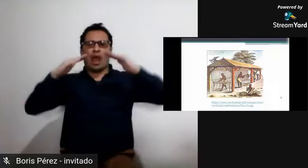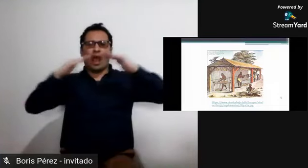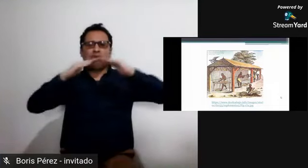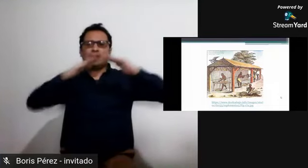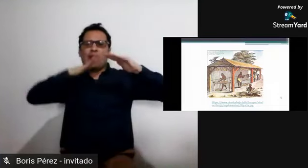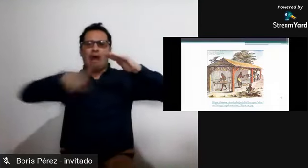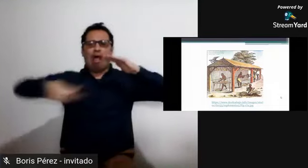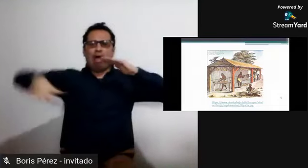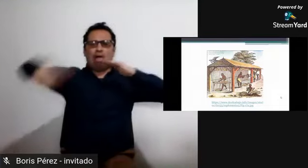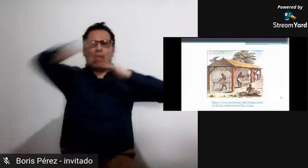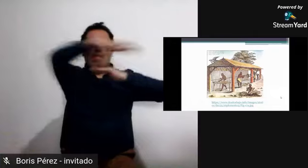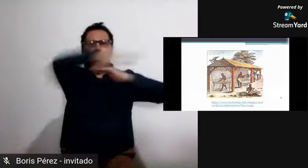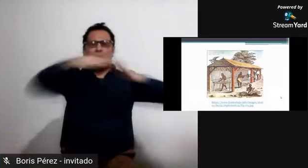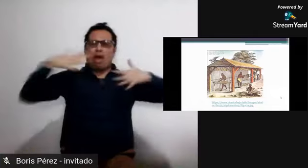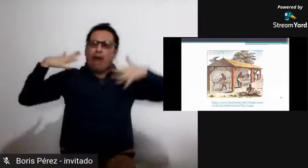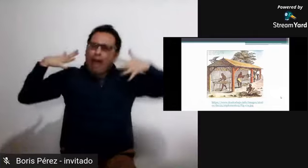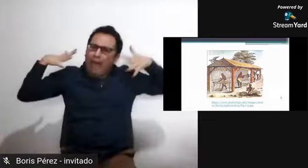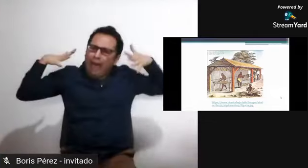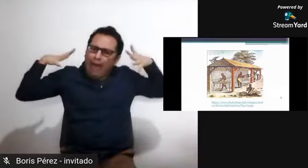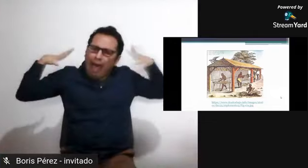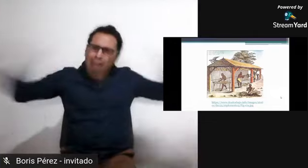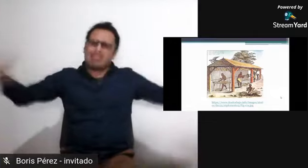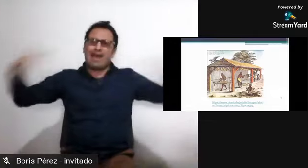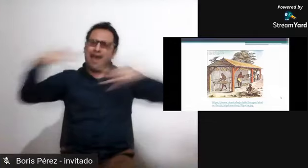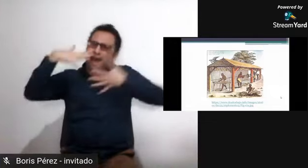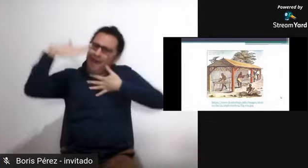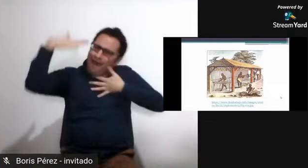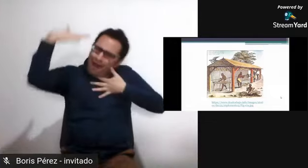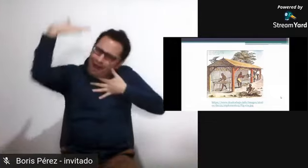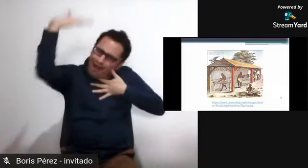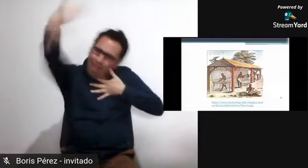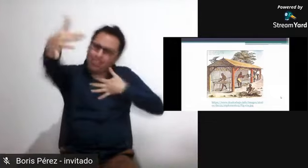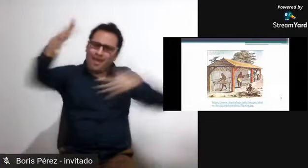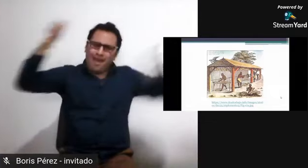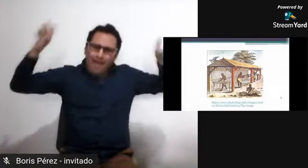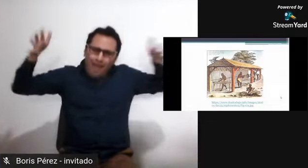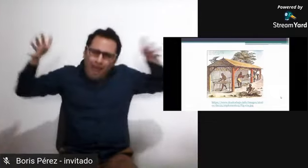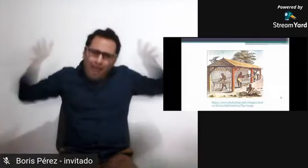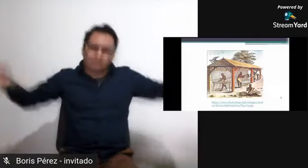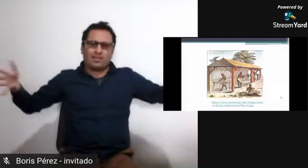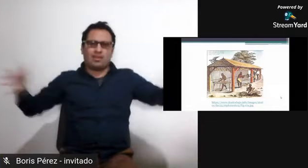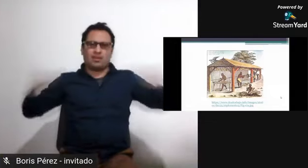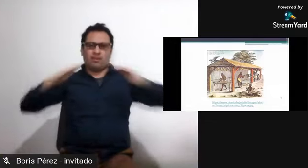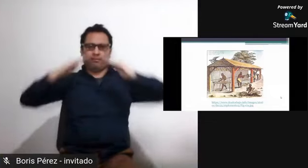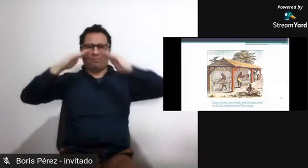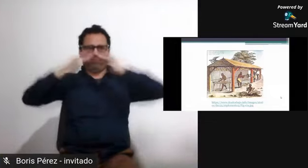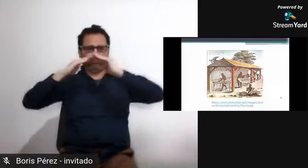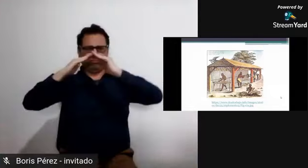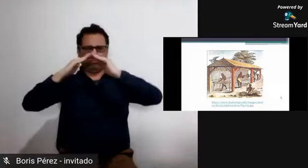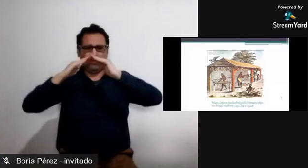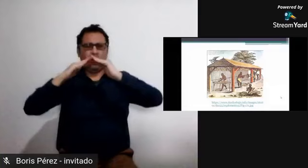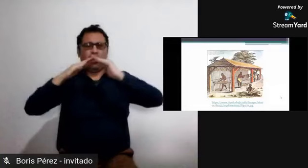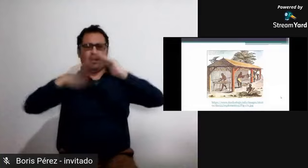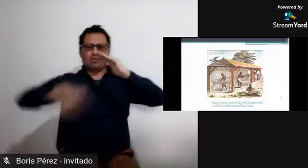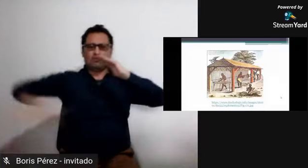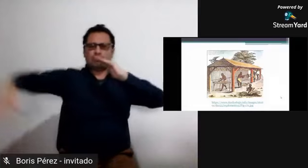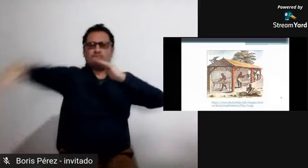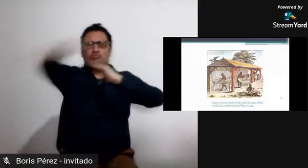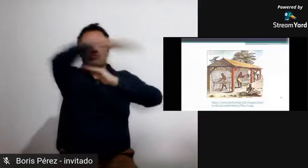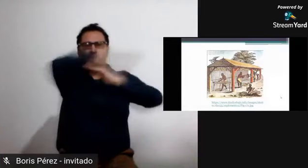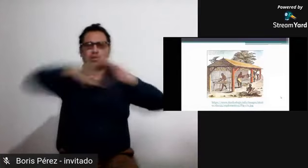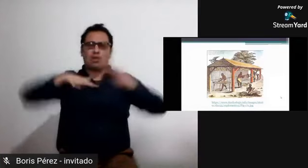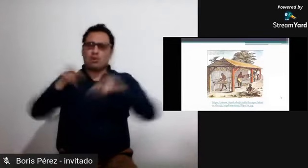ellos hacían parte de haciendas donde los grandes hacendados tenían unos